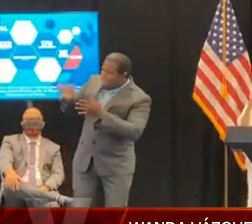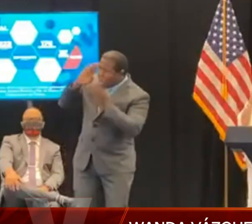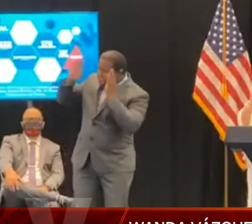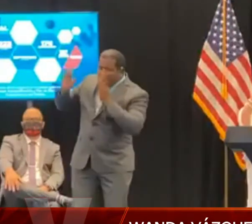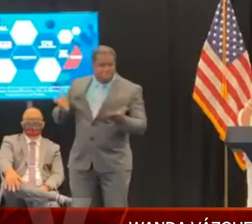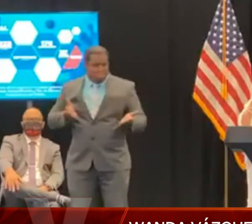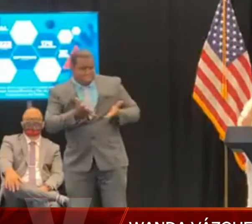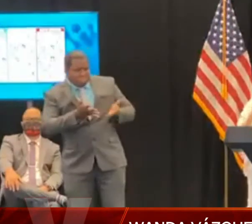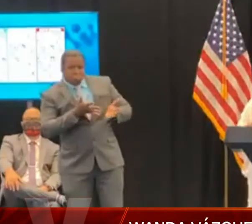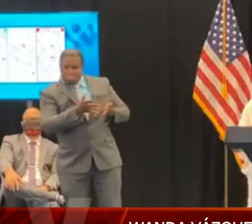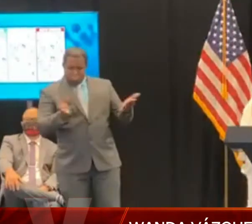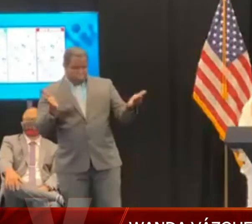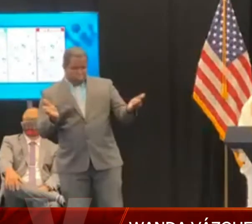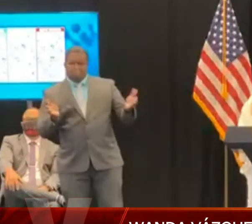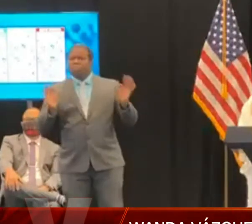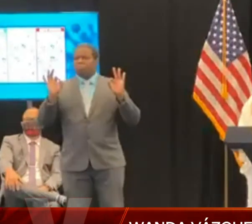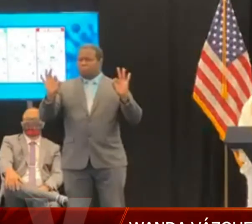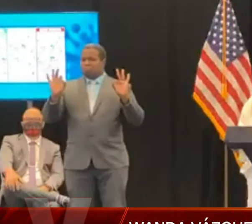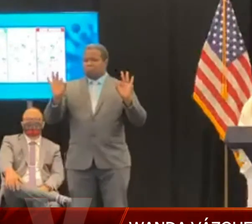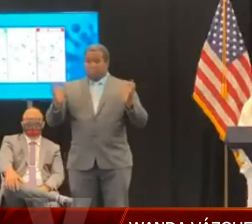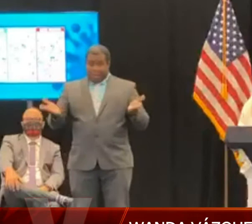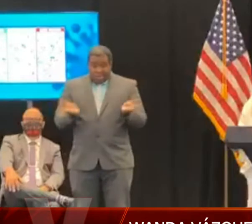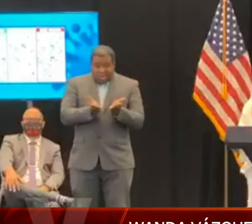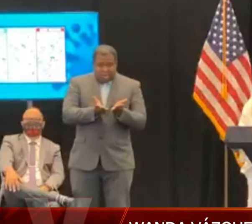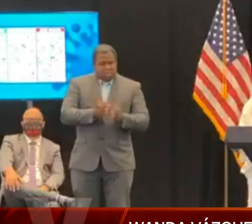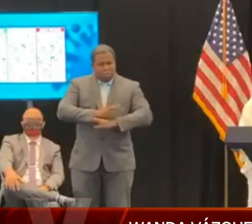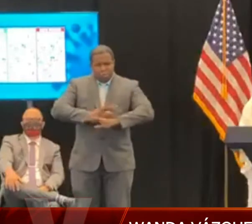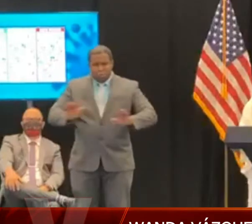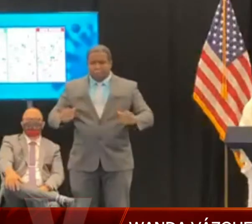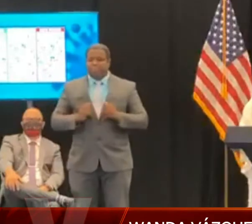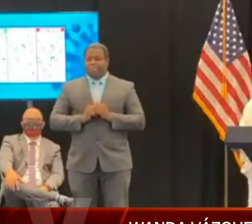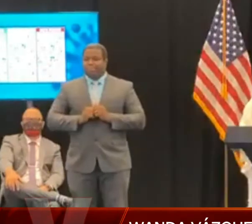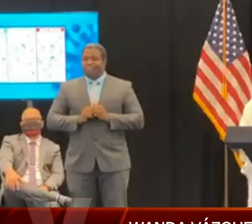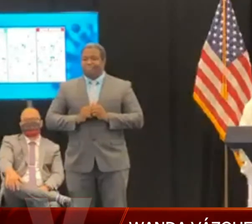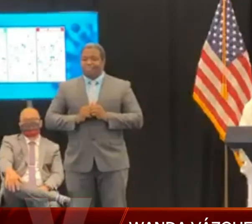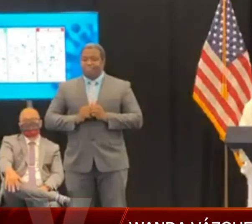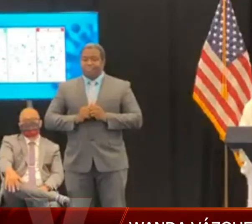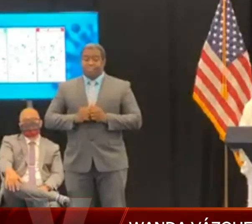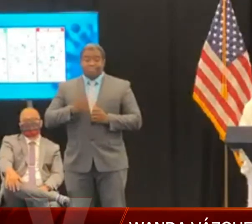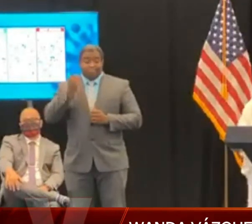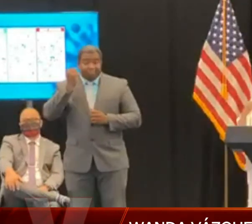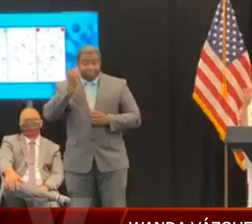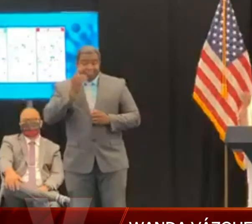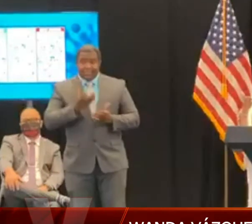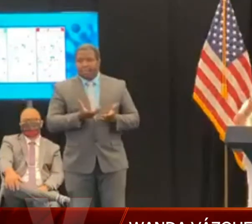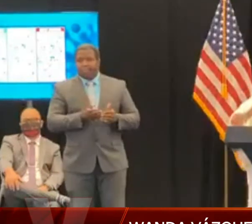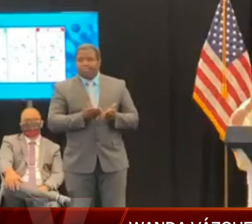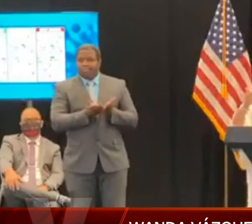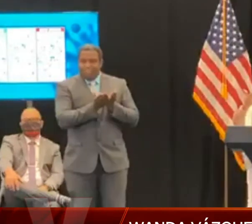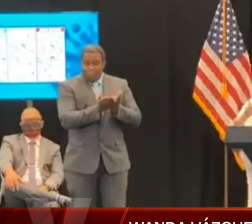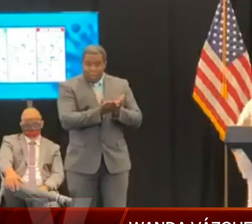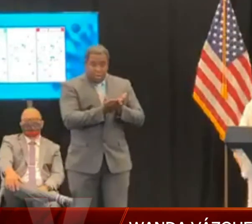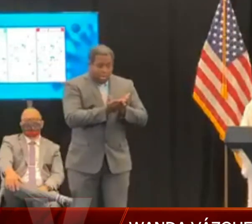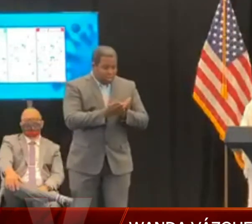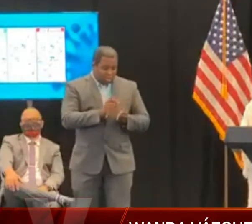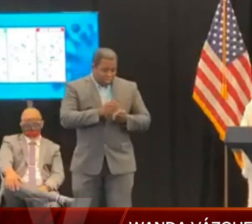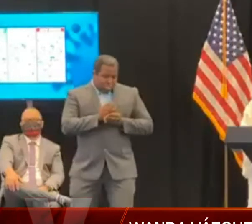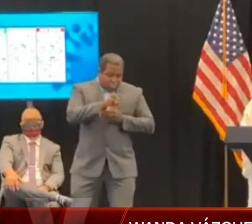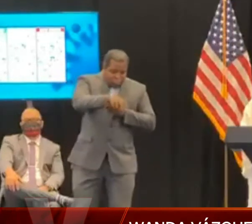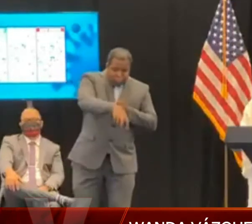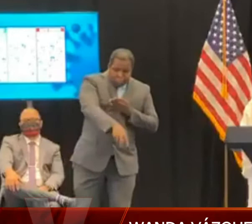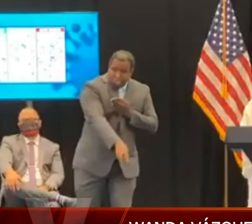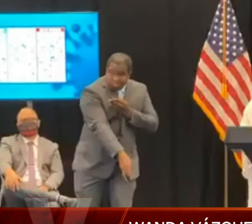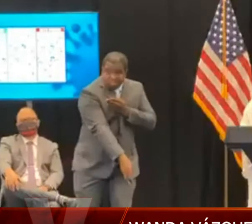Y si van a anclar, que sea fuera de la orilla, ¿verdad?, para que no se